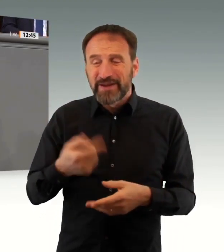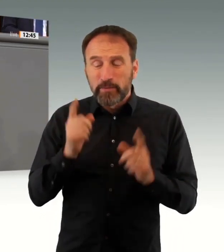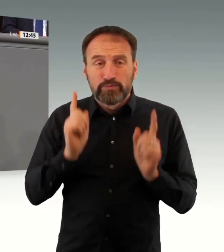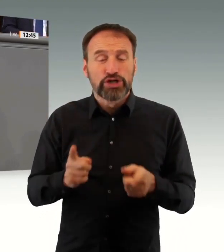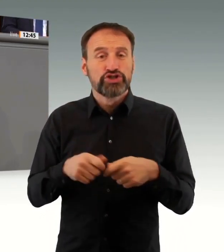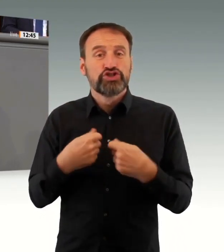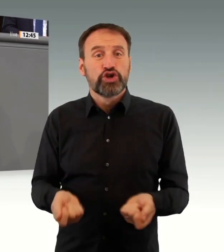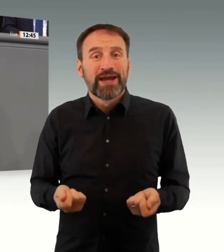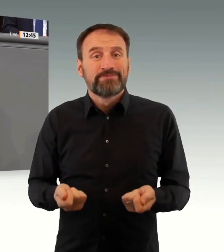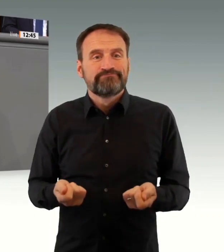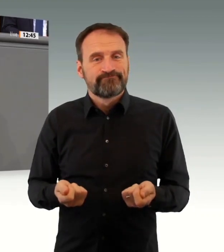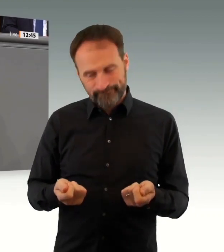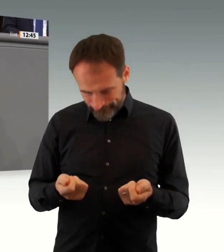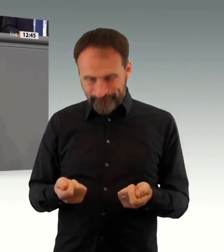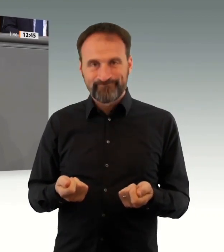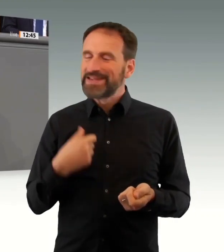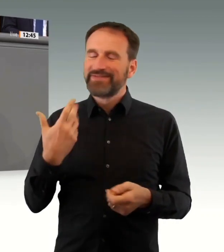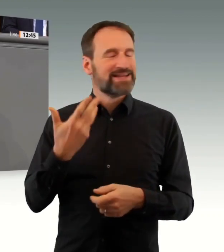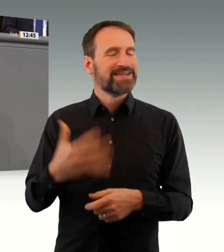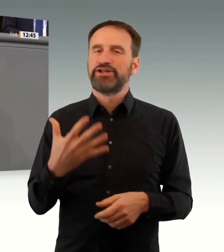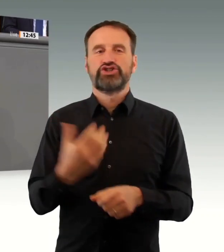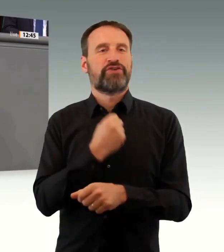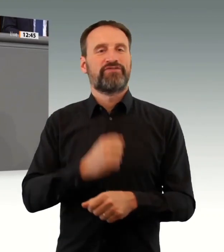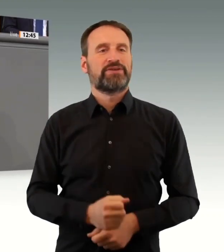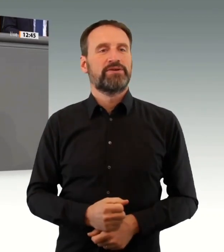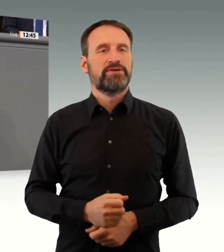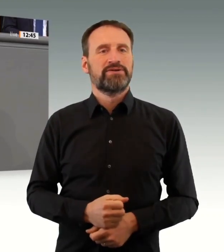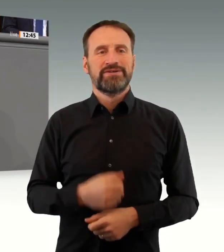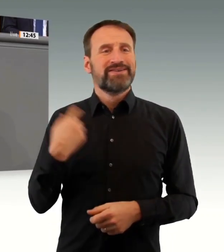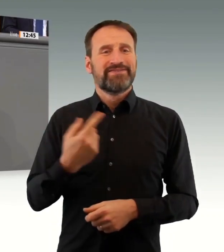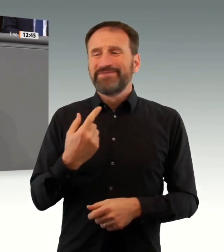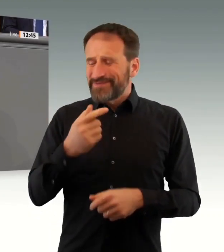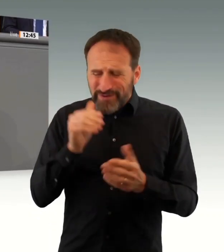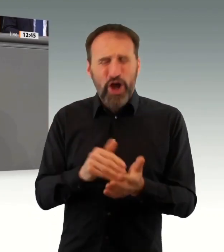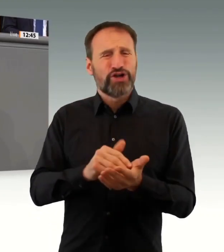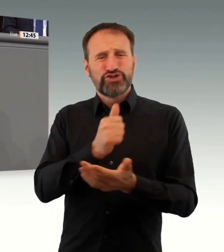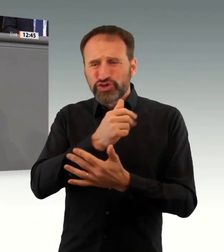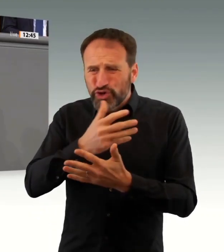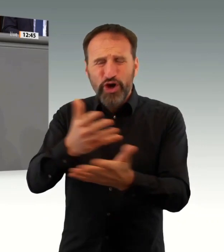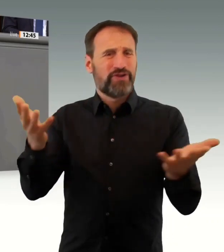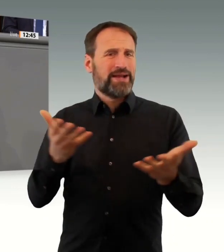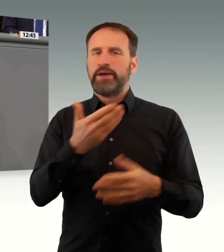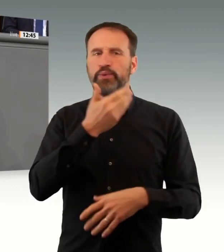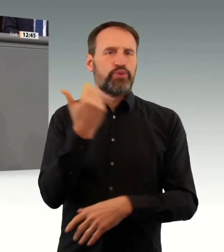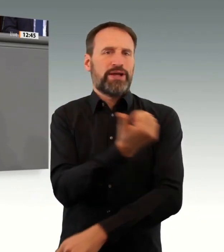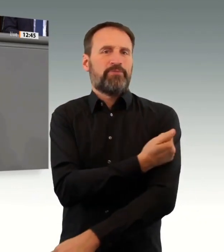Physiotherapeuten und, und, und dieses Schutzangebot endlich